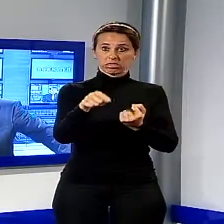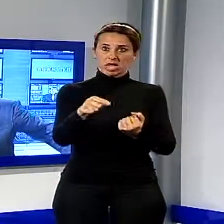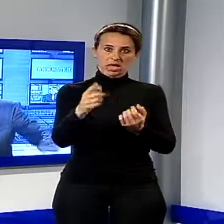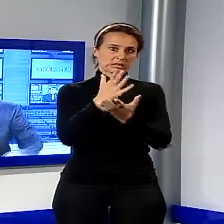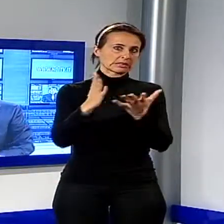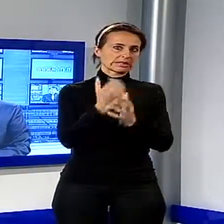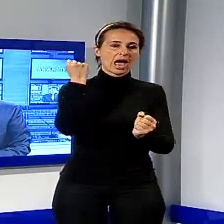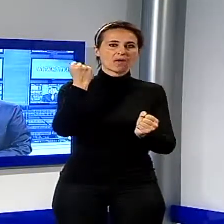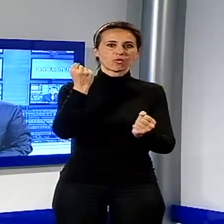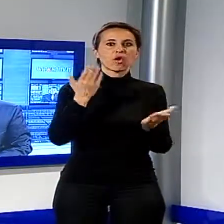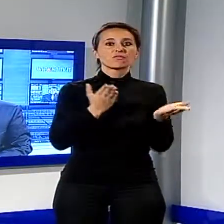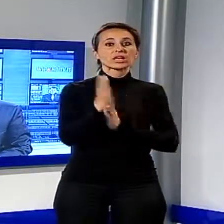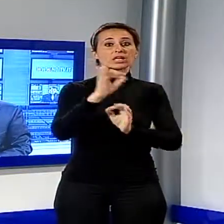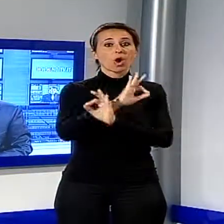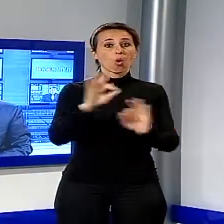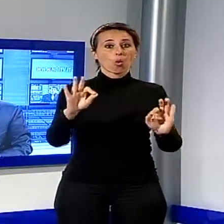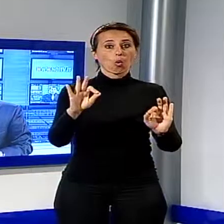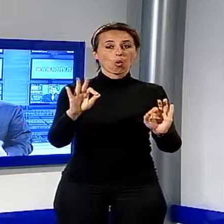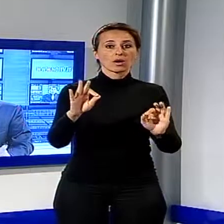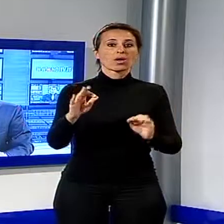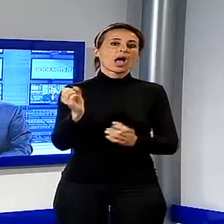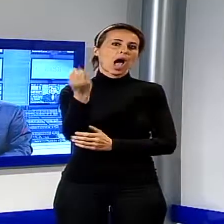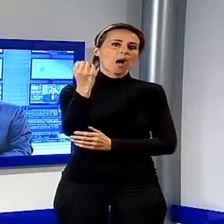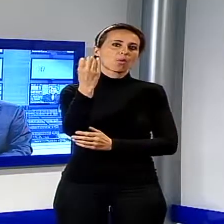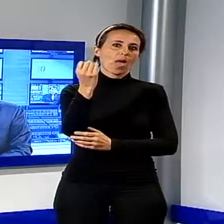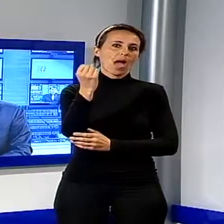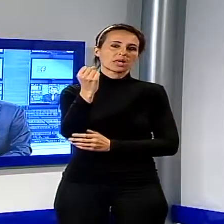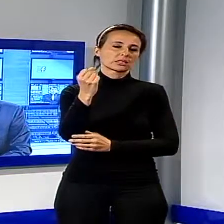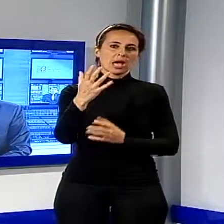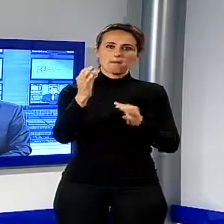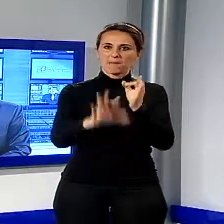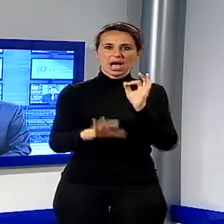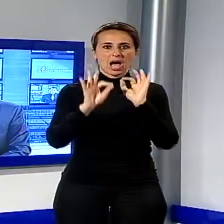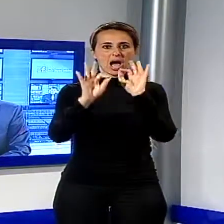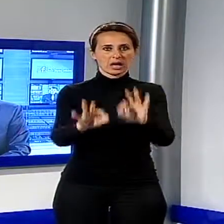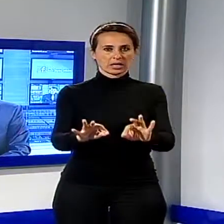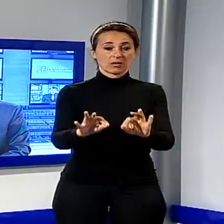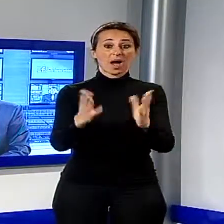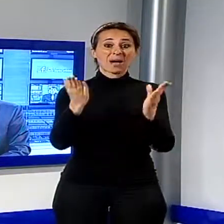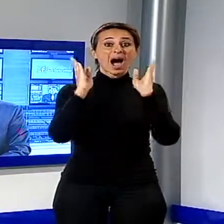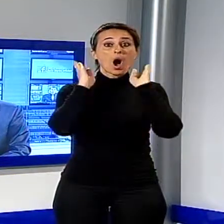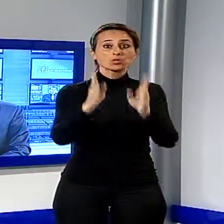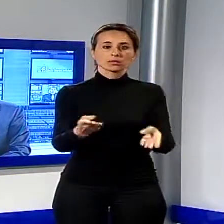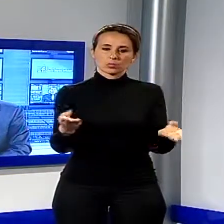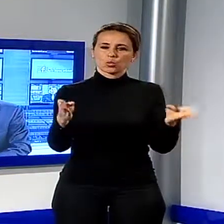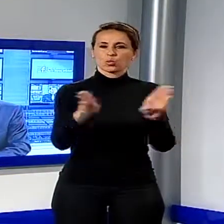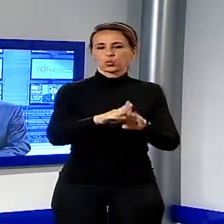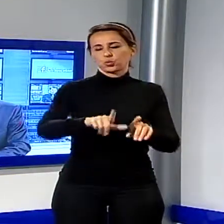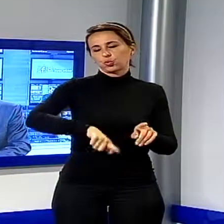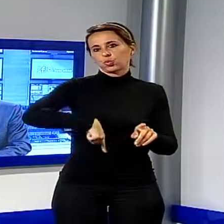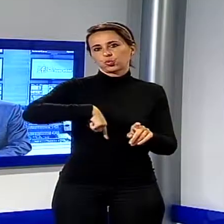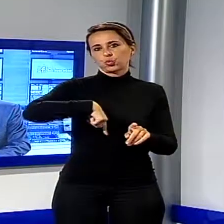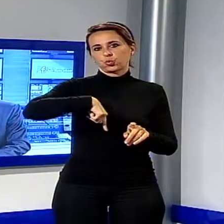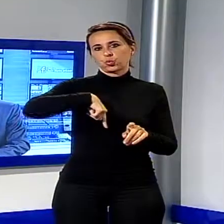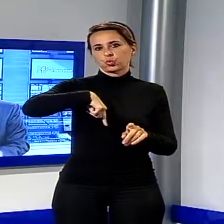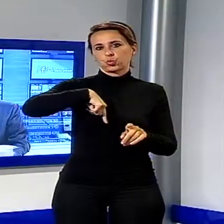un'ambulanza della Croce Verde di Lido di Camaiore. L'autostrada però è rimasta chiusa per molti minuti per permettere i soccorsi